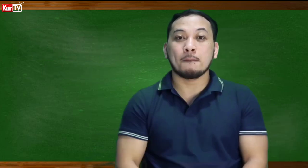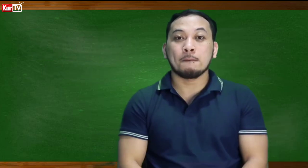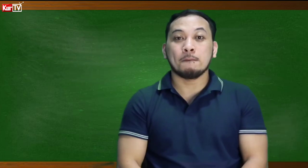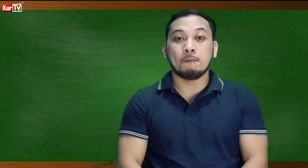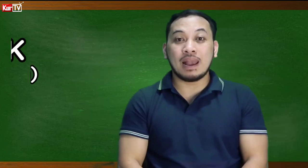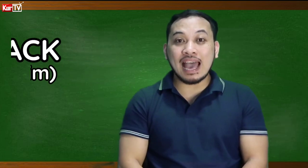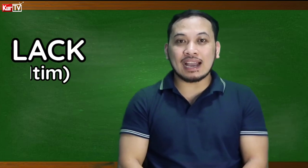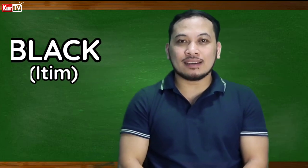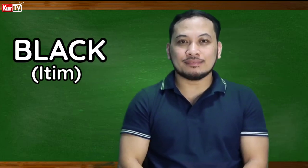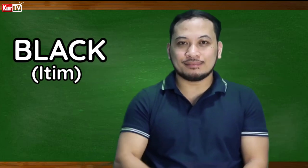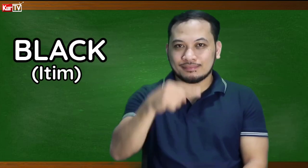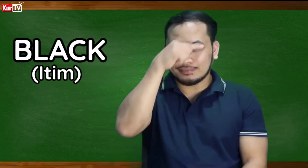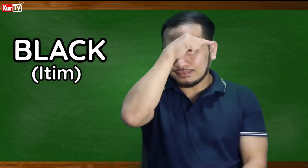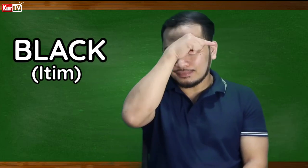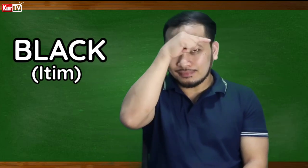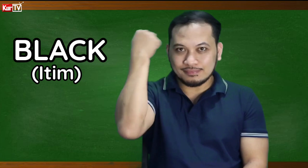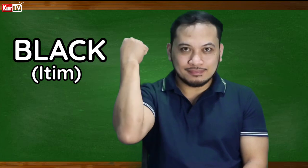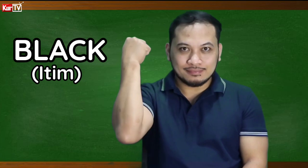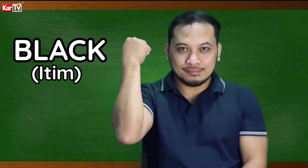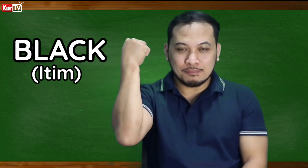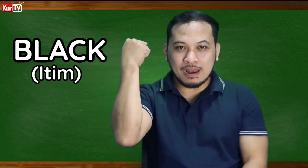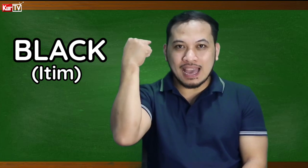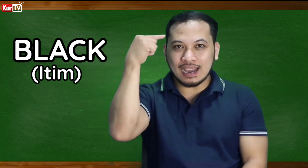Black! Black!